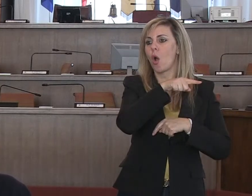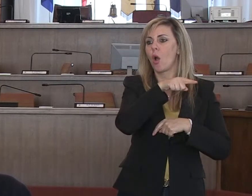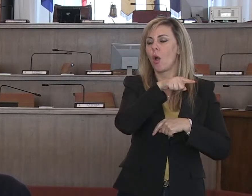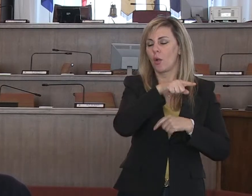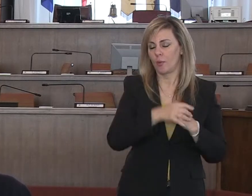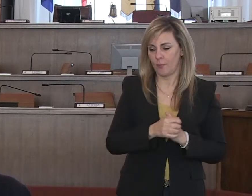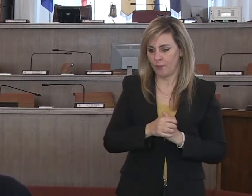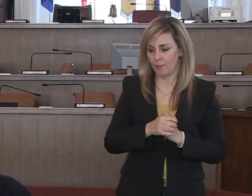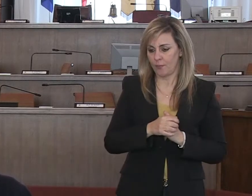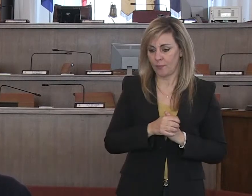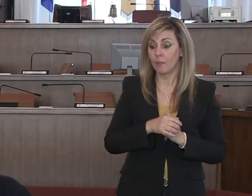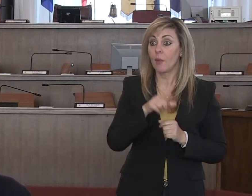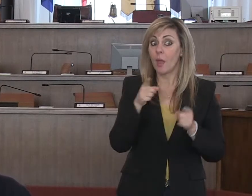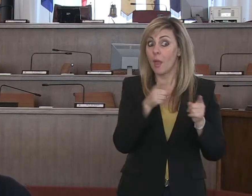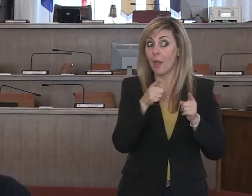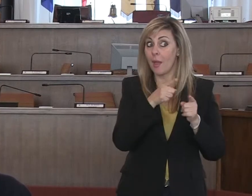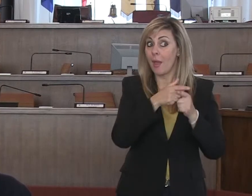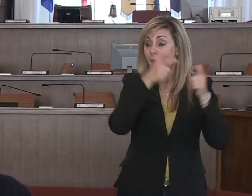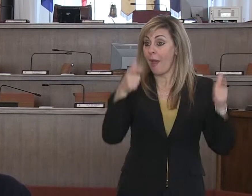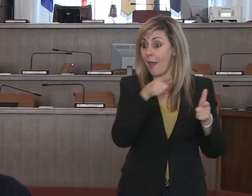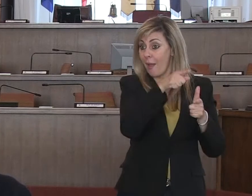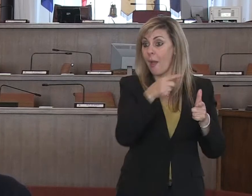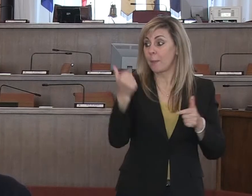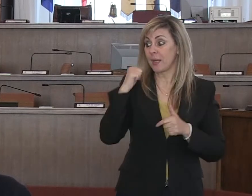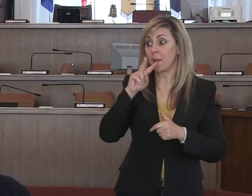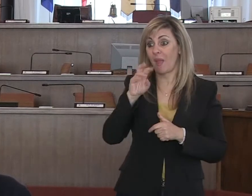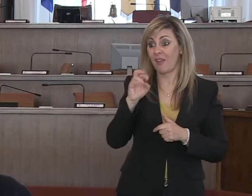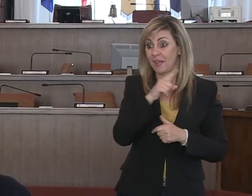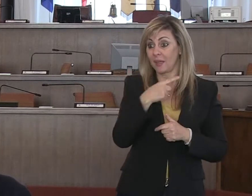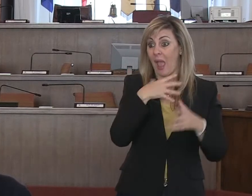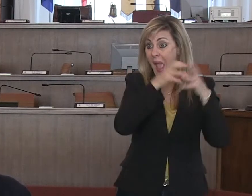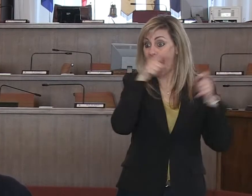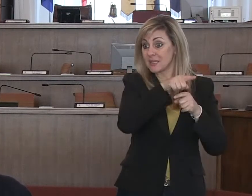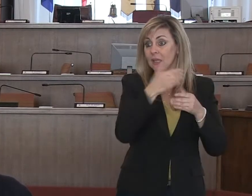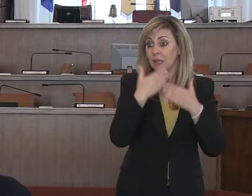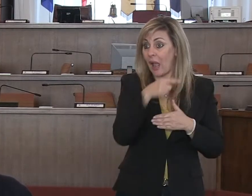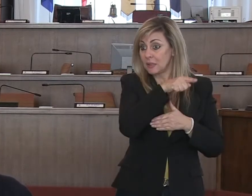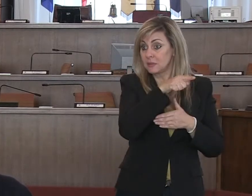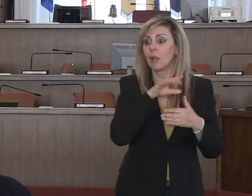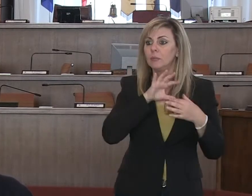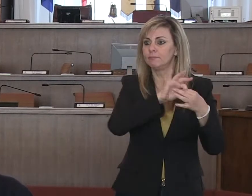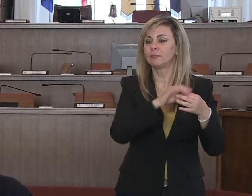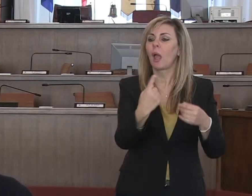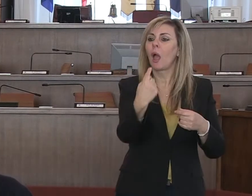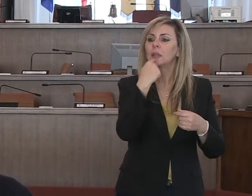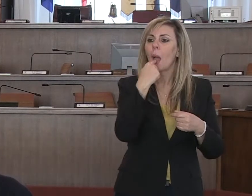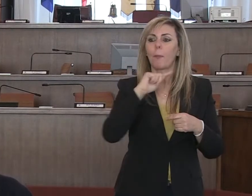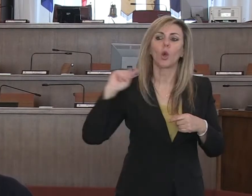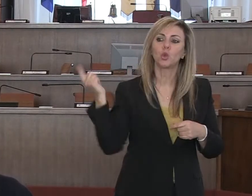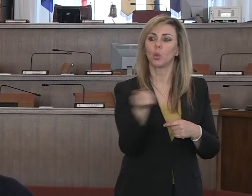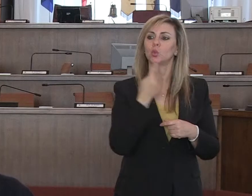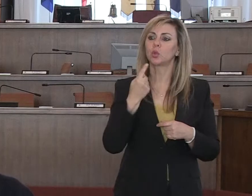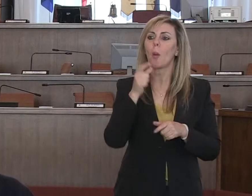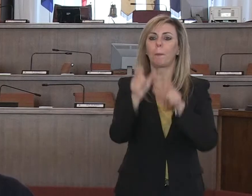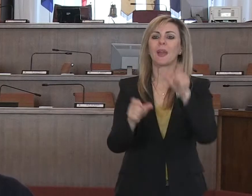questo aumento ci consentirà nei prossimi giorni, come diceva l'assessore Verì, anche di poter sottoporre a tampone tutto il personale sanitario, partendo